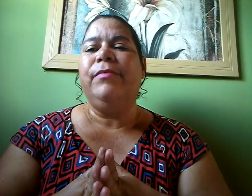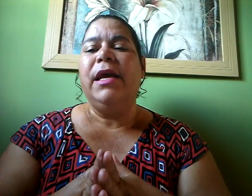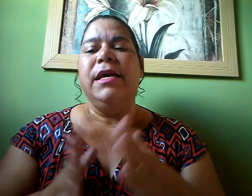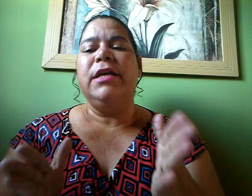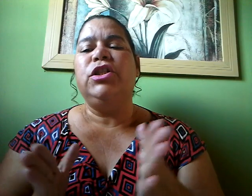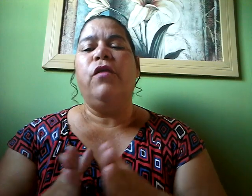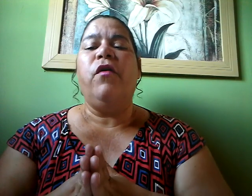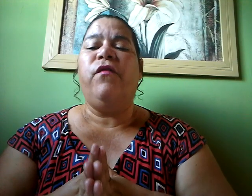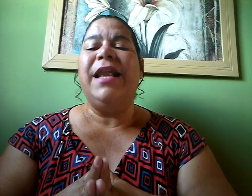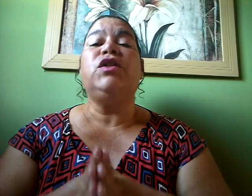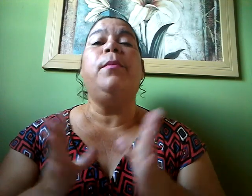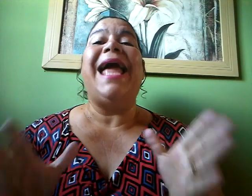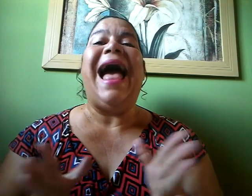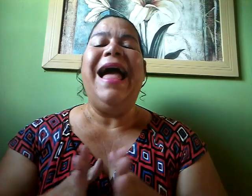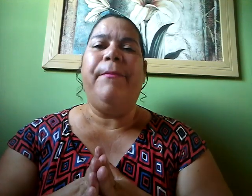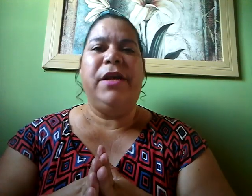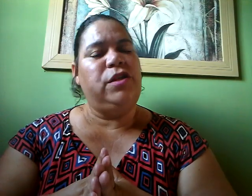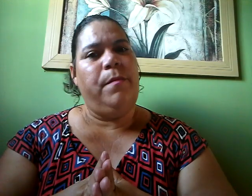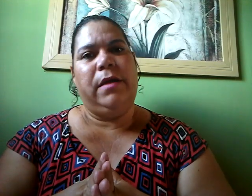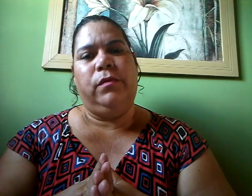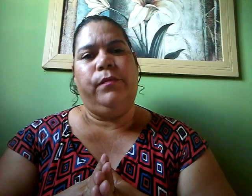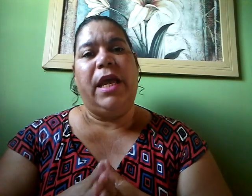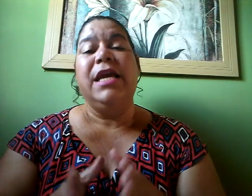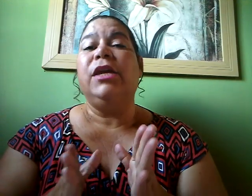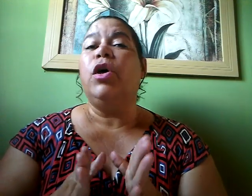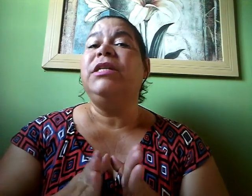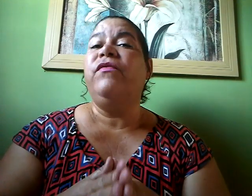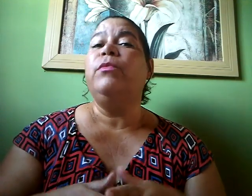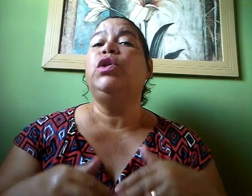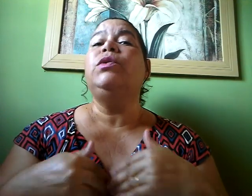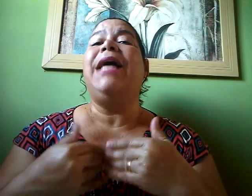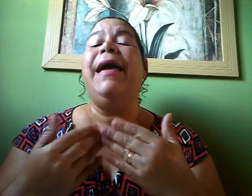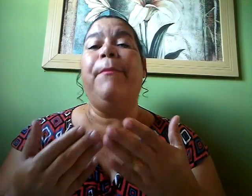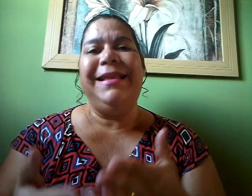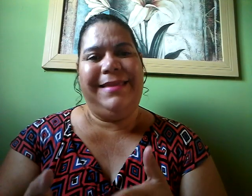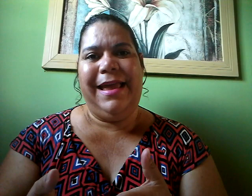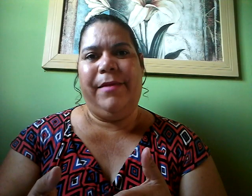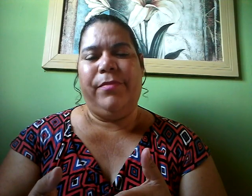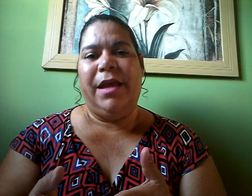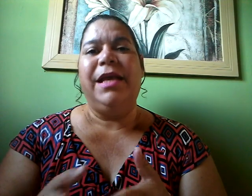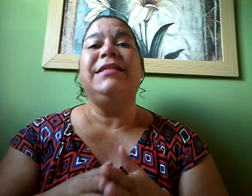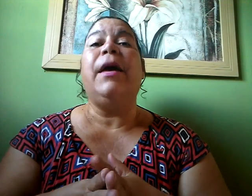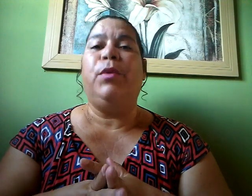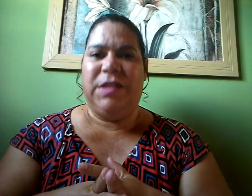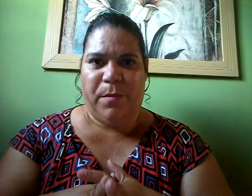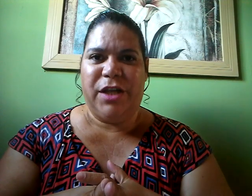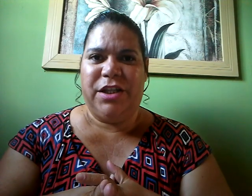E este louvor fala sobre Arrependimento Que nós devemos nos arrepender E se aproximar de